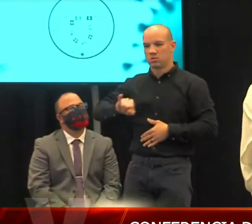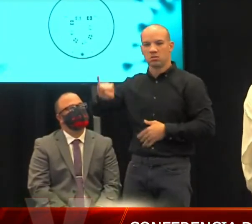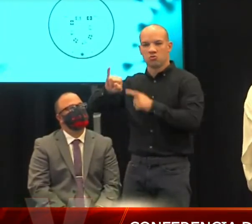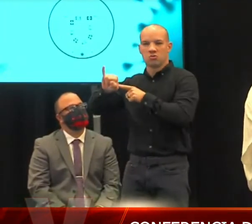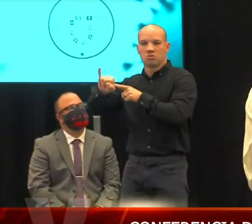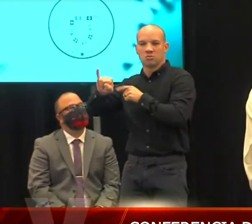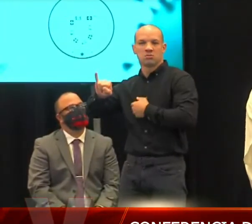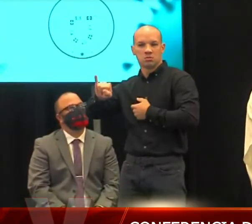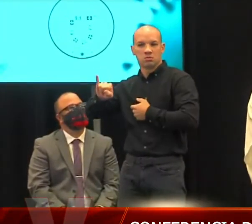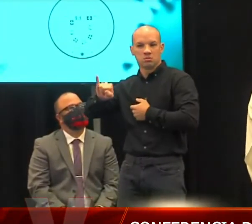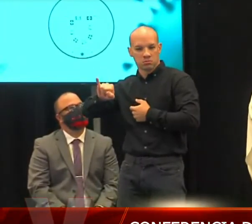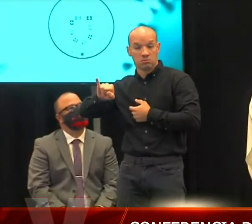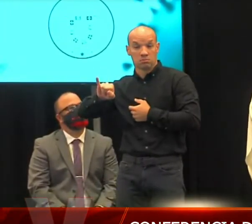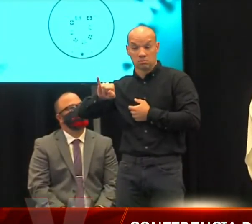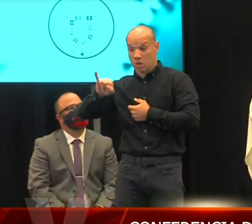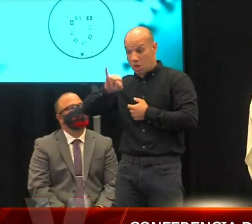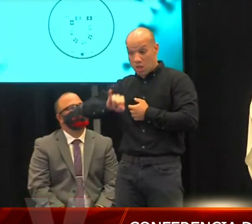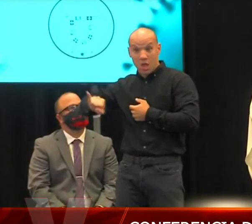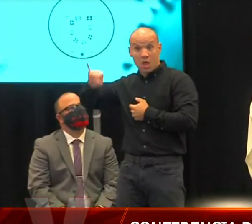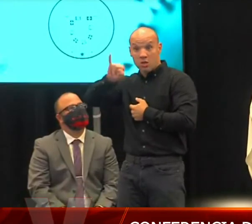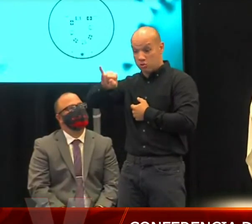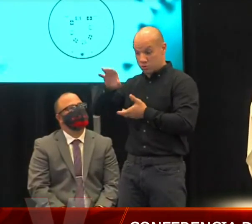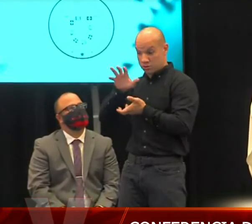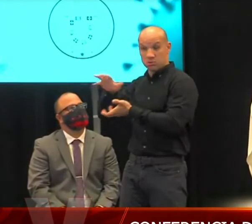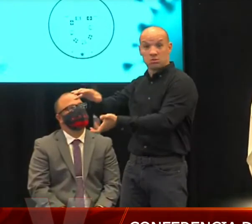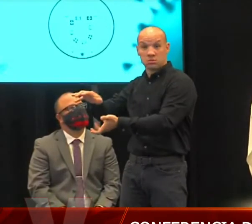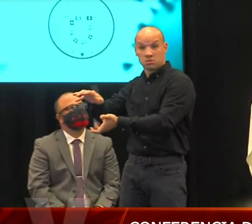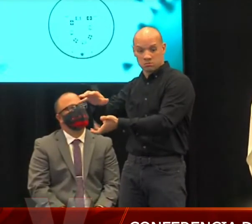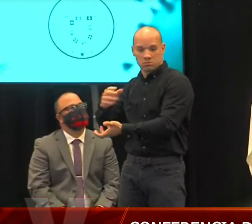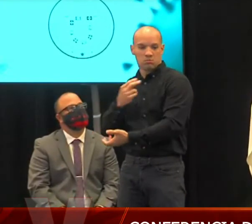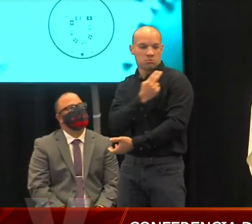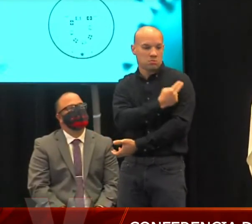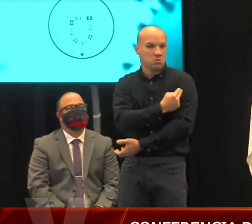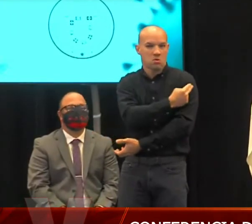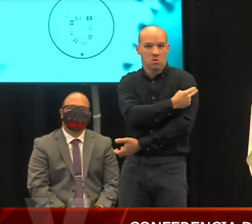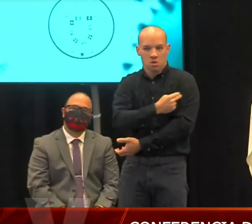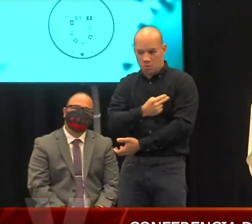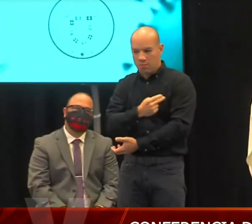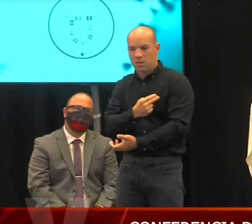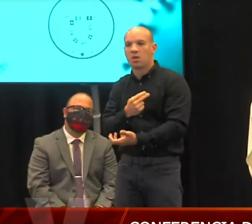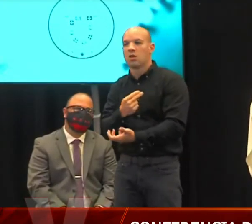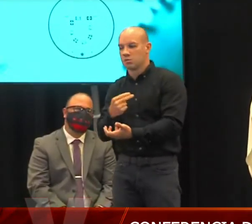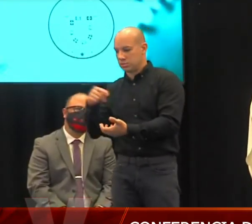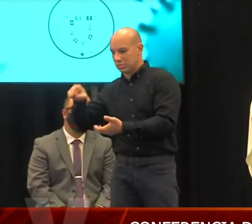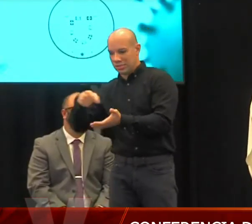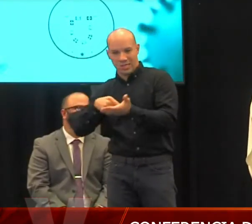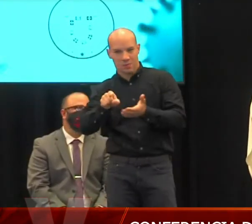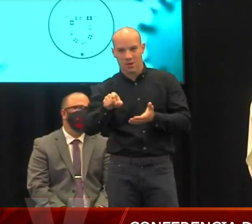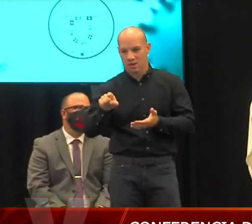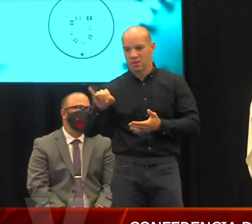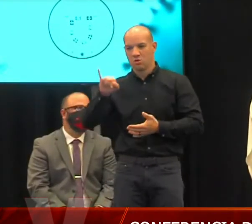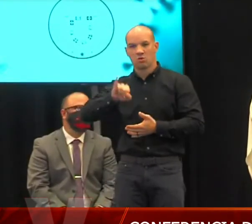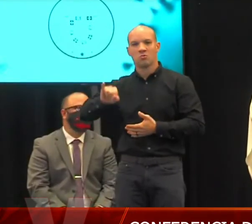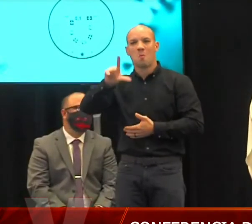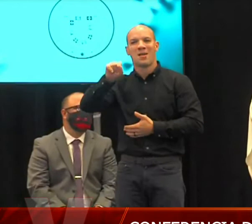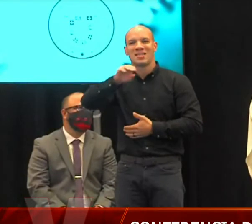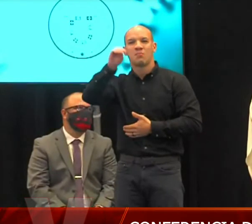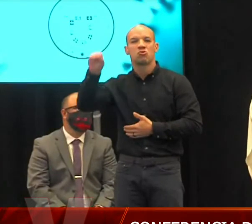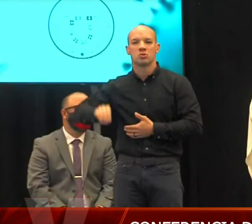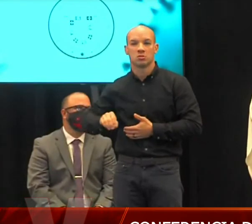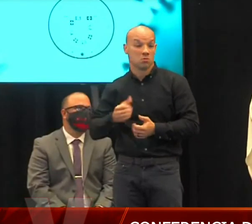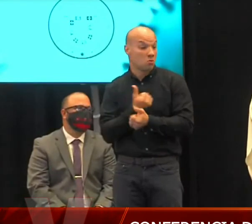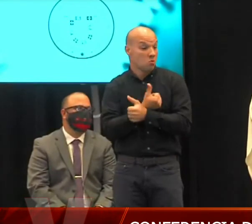médico está recibiendo por lo menos al día de hoy los hospitales el plan médico tiene que pagar un diferencial de un 20% a cualquier